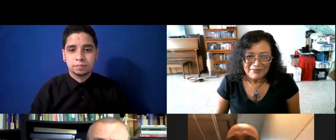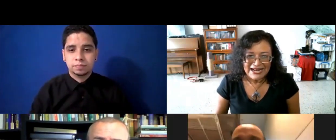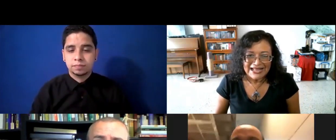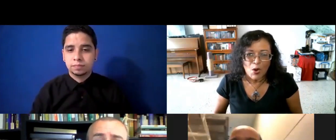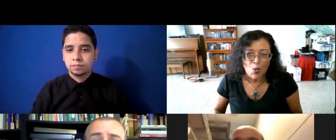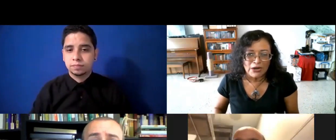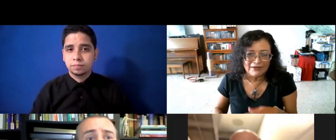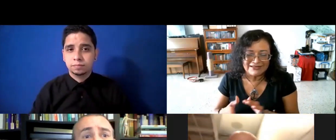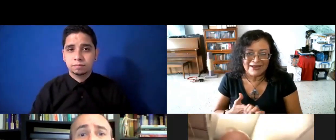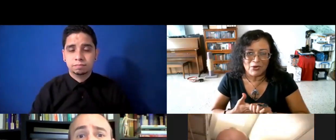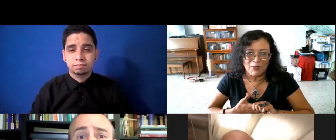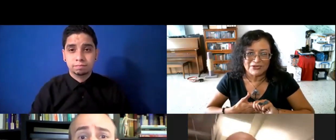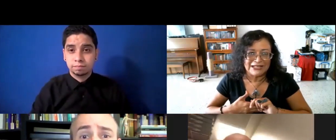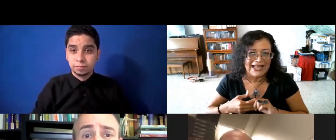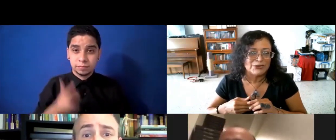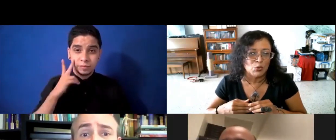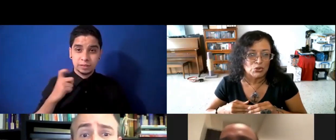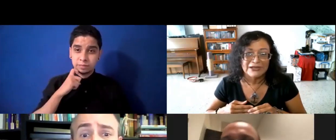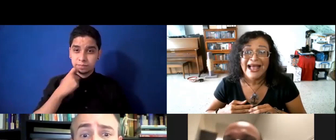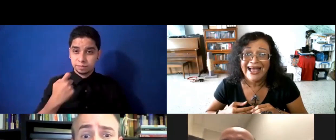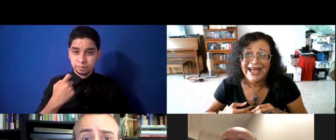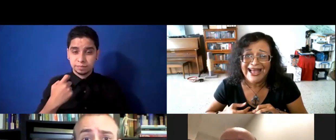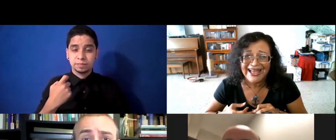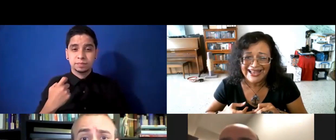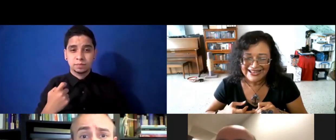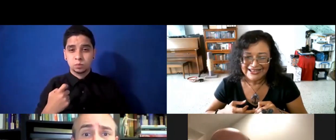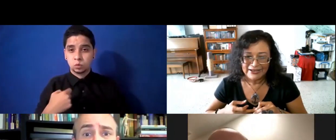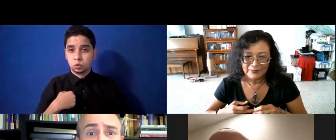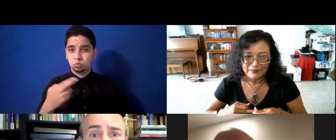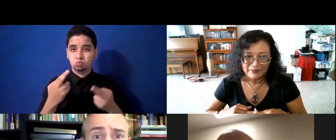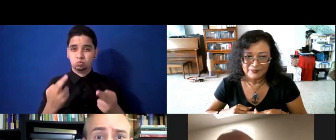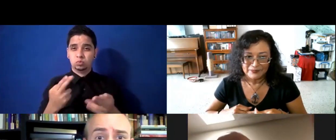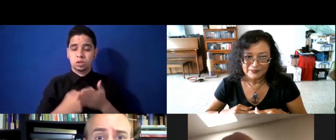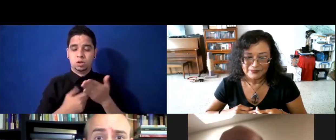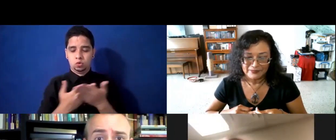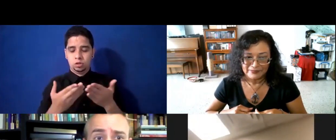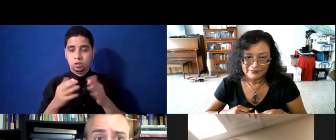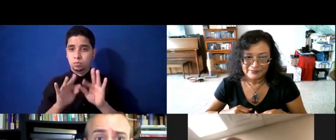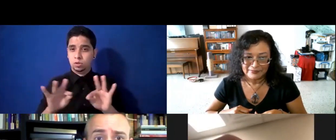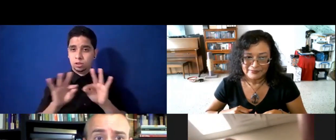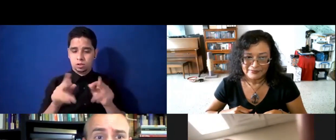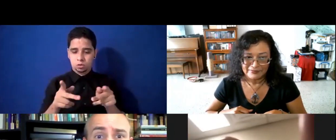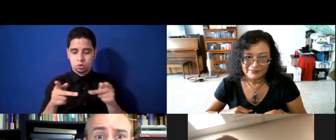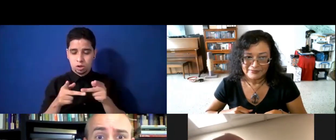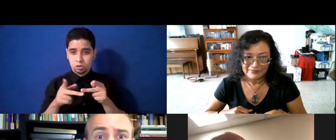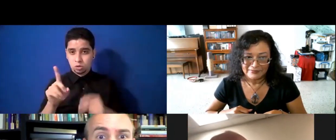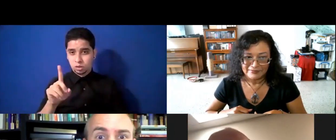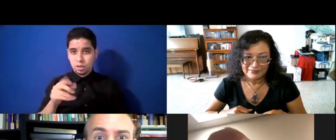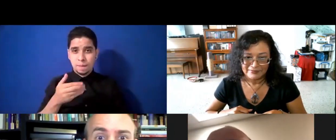mira que cool, así que, bueno, yo lo que te recomiendo, Fran, es que vayas ubicando un espacio, en Pizabrosa, para que hagas como que un pequeño